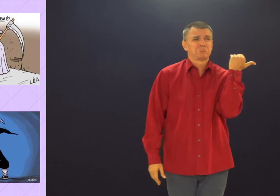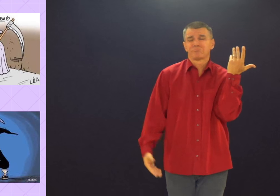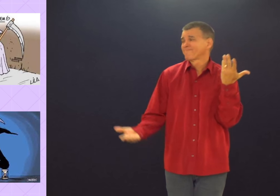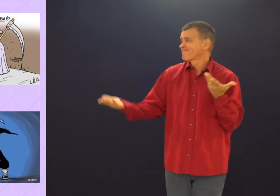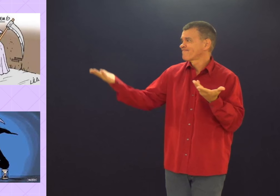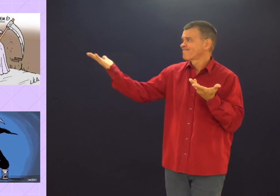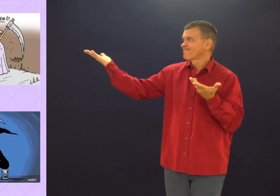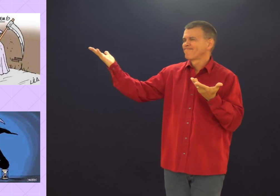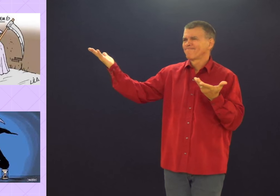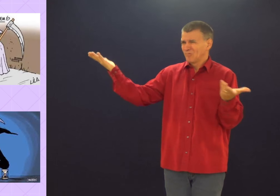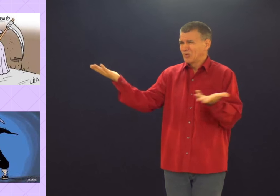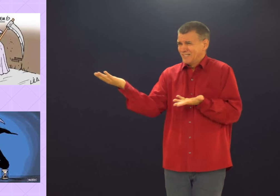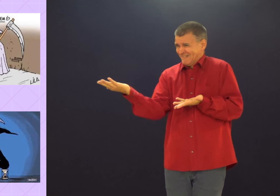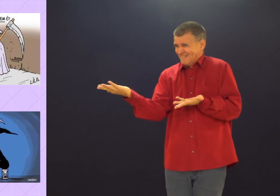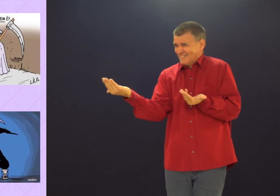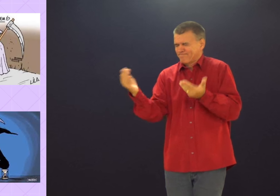Jovem. Morto.